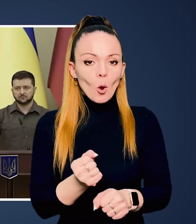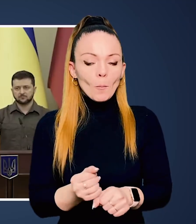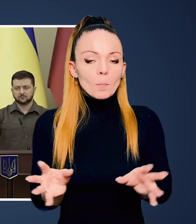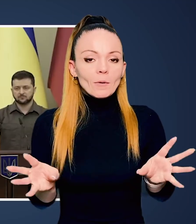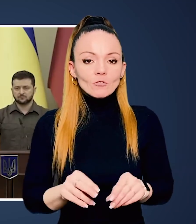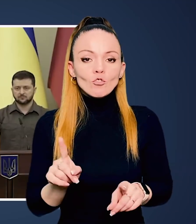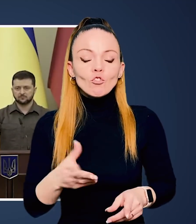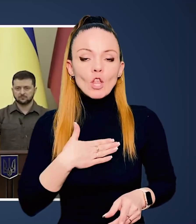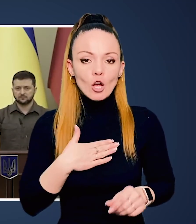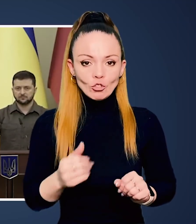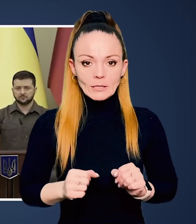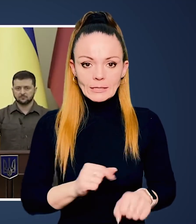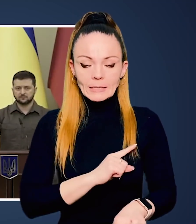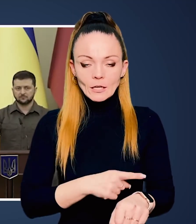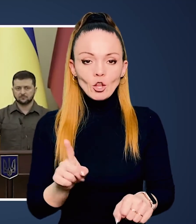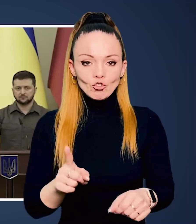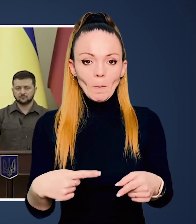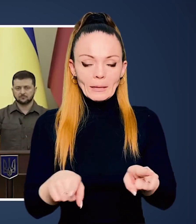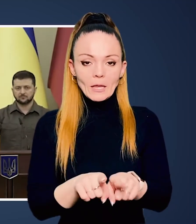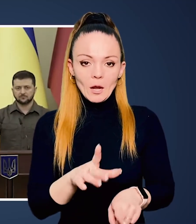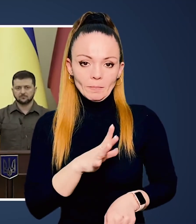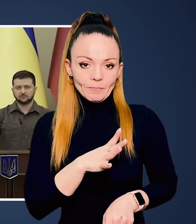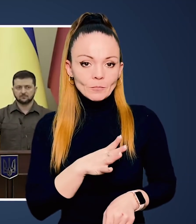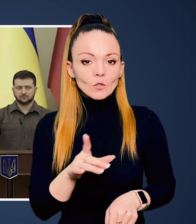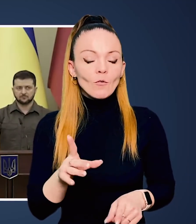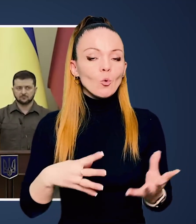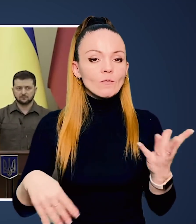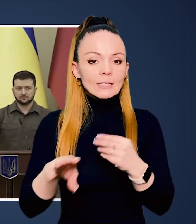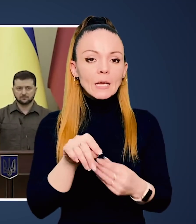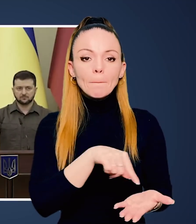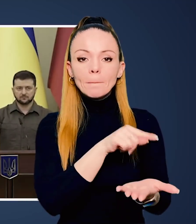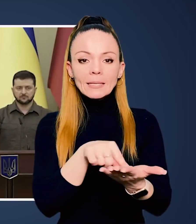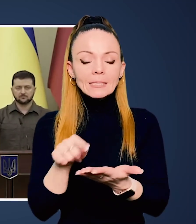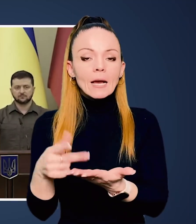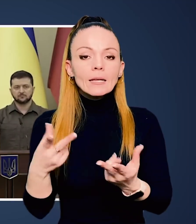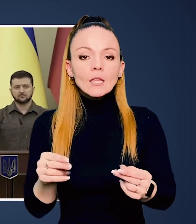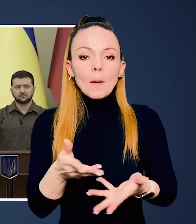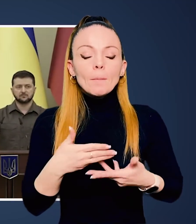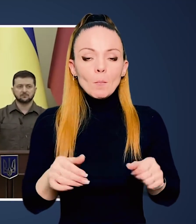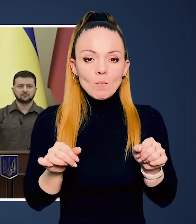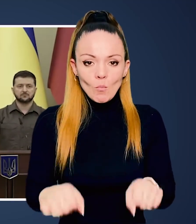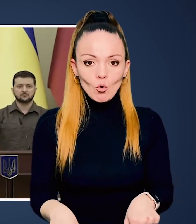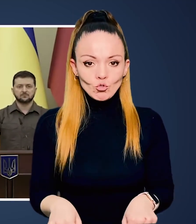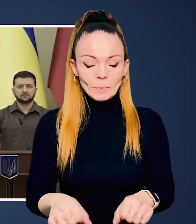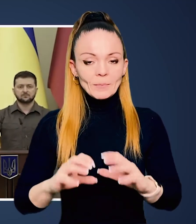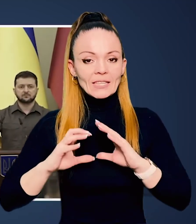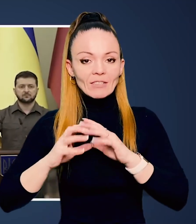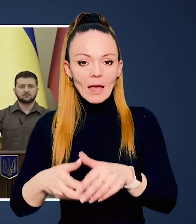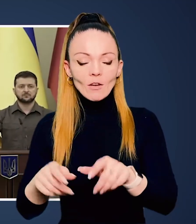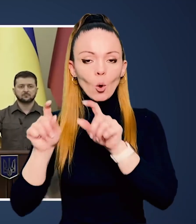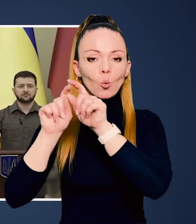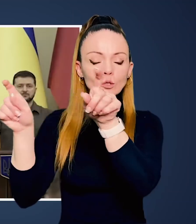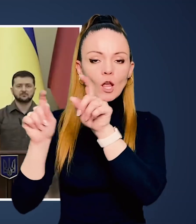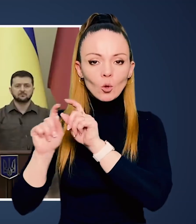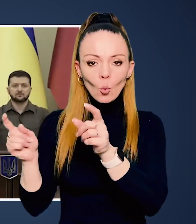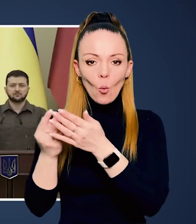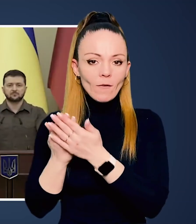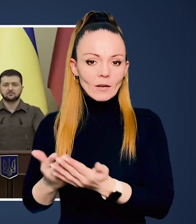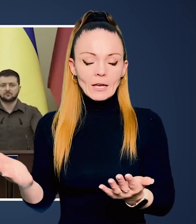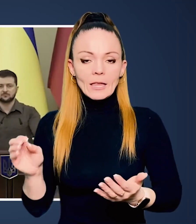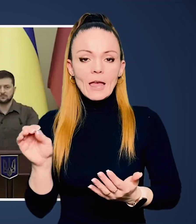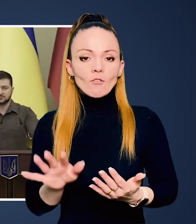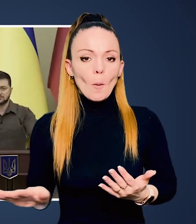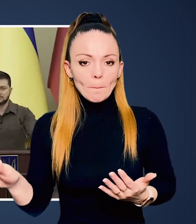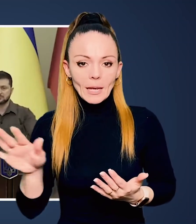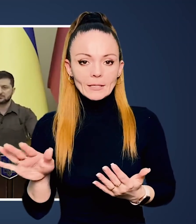свого боку робимо все, що в наших силах, щоб саме так сталося. У всіх місцях, де тільки можемо, в світових